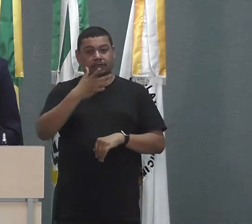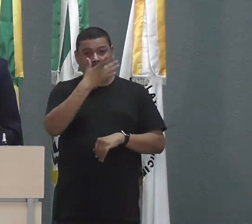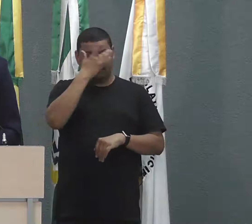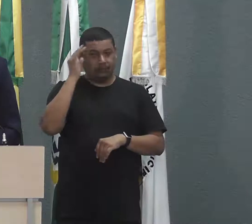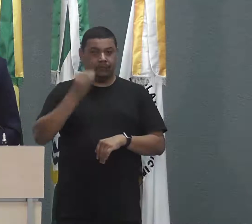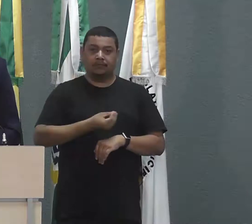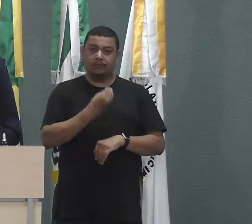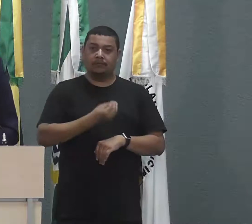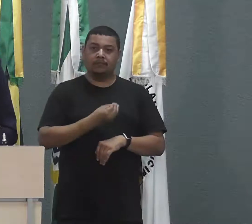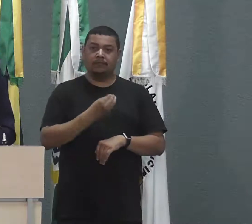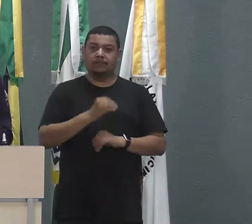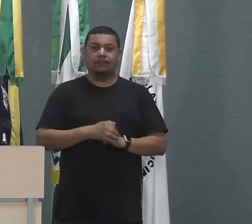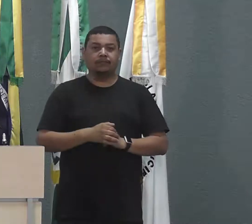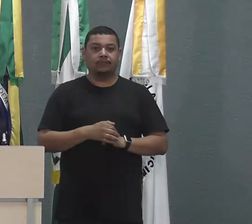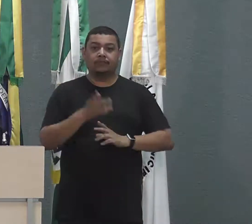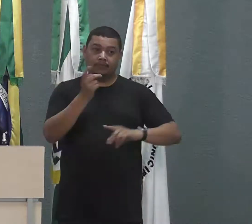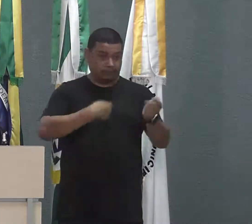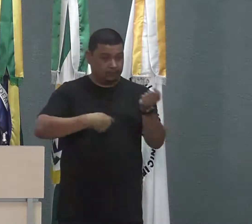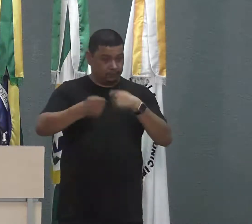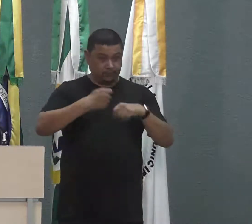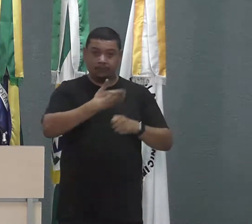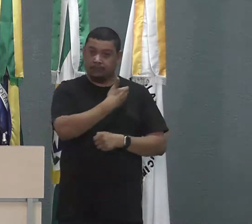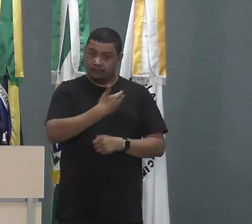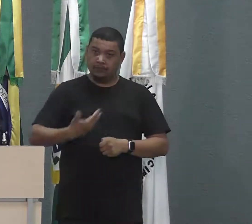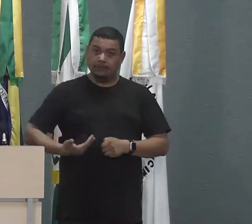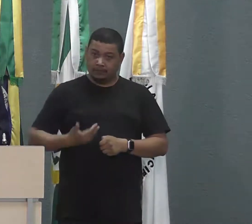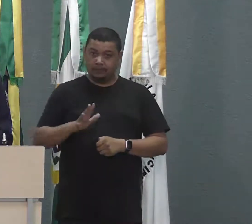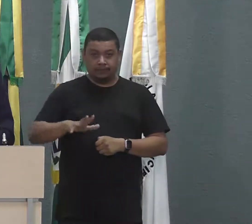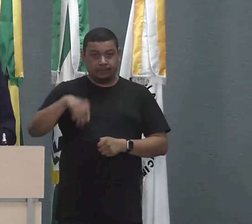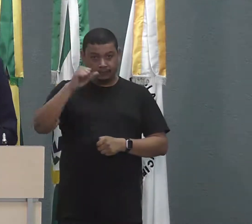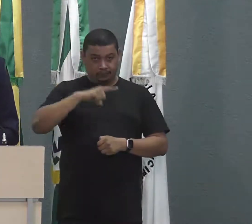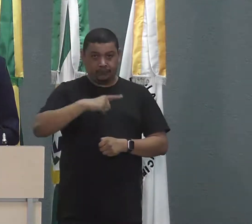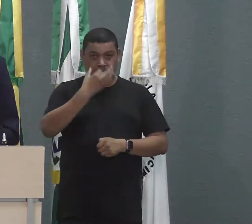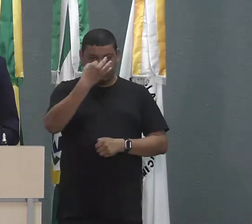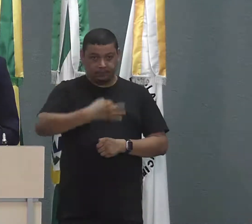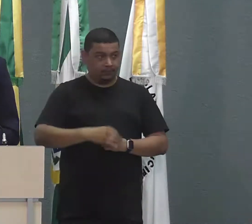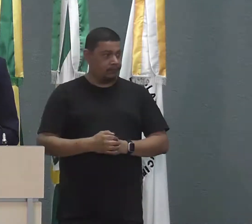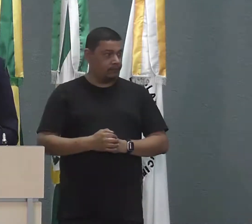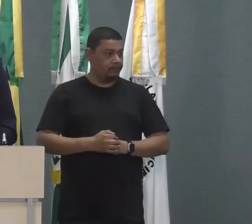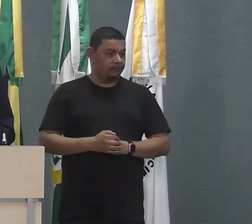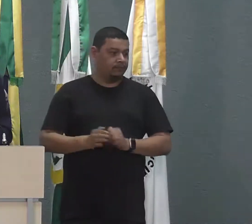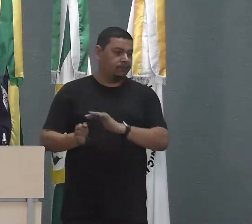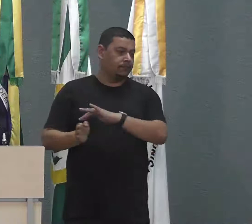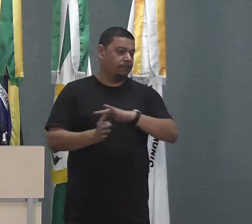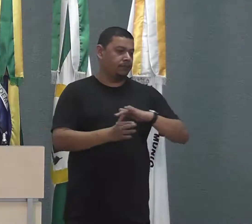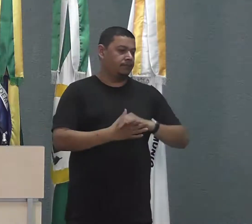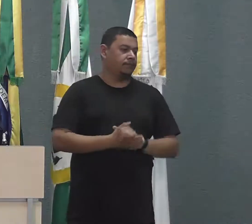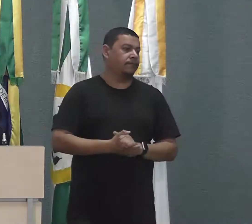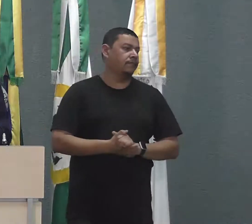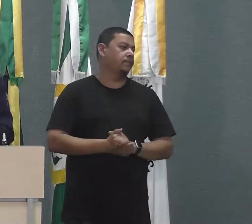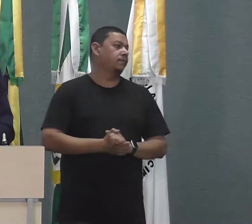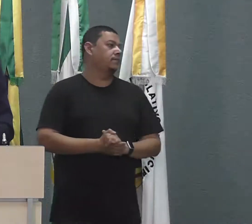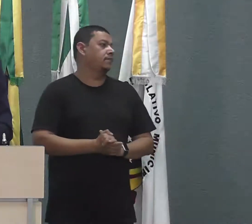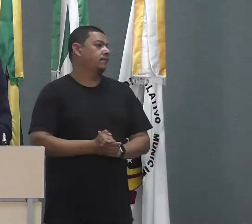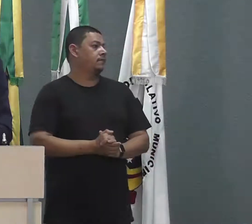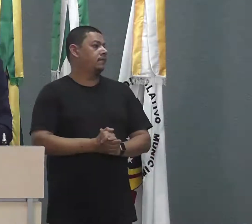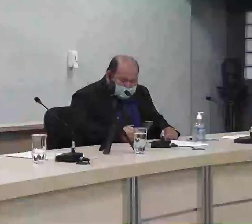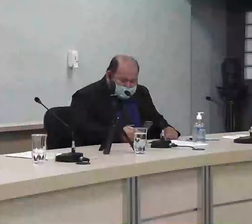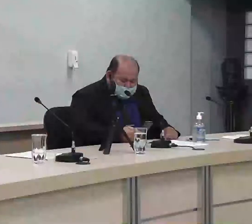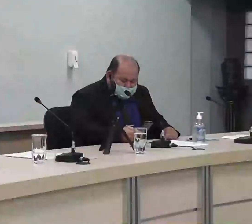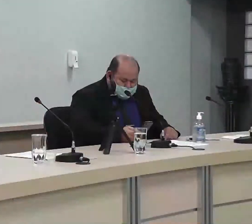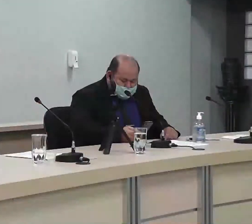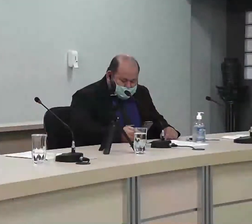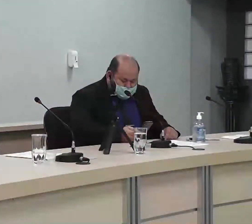quem ganha é a administração pública de Cacoal. Isso daí vocês podem ter certeza. Concede uma parte, vereador, por favor? Fica tranquilo, vereador.